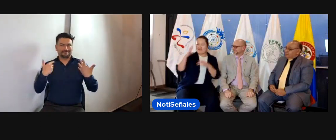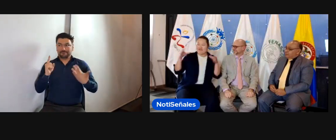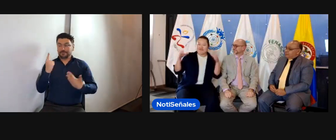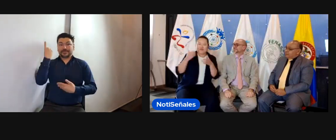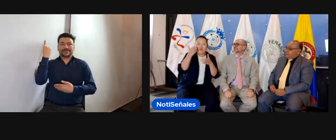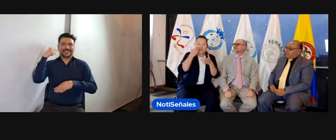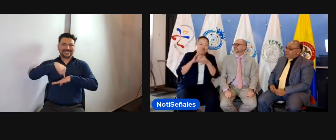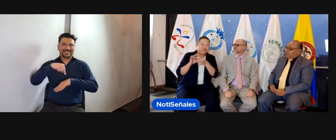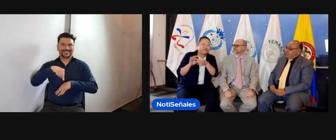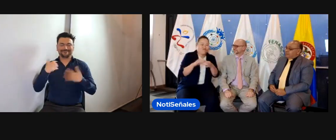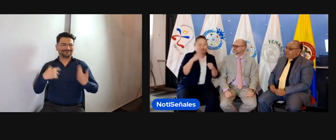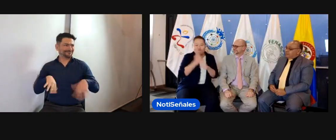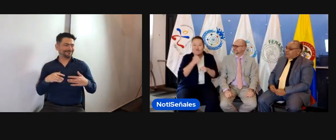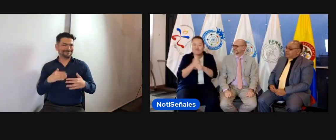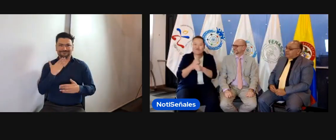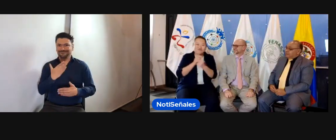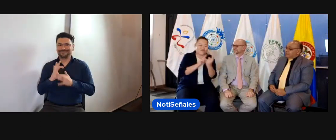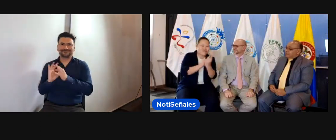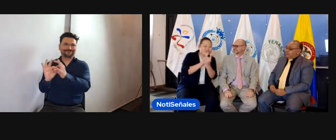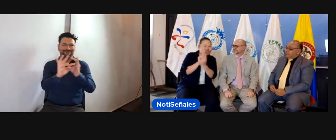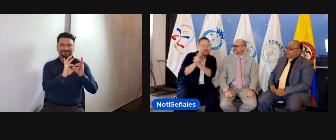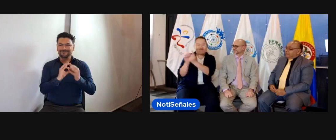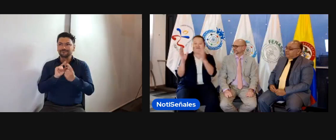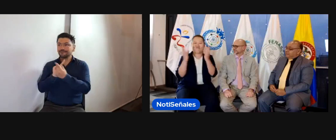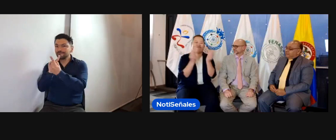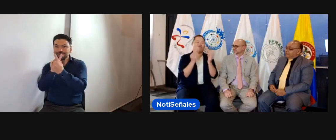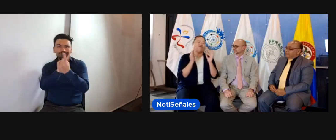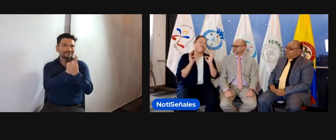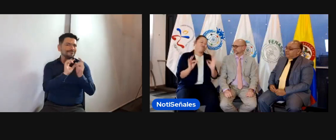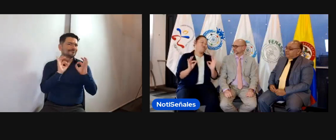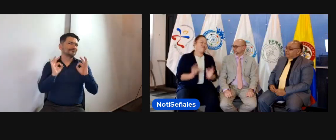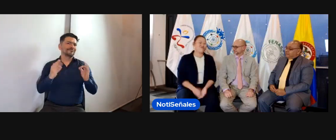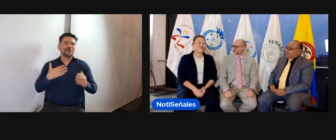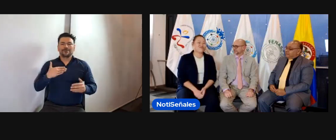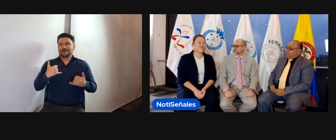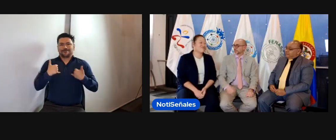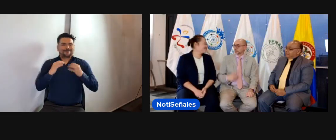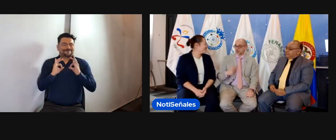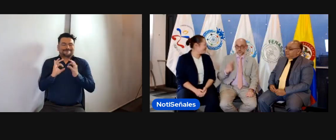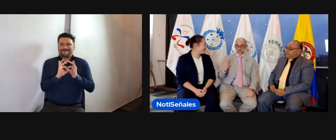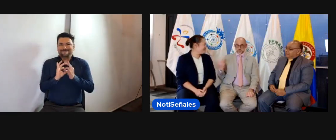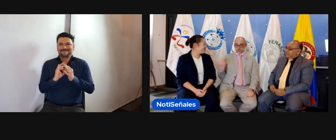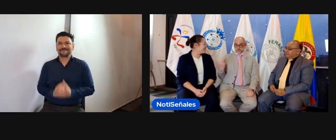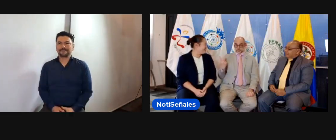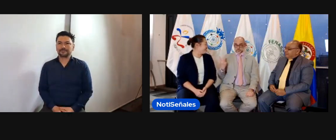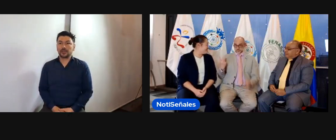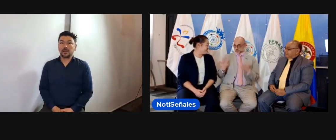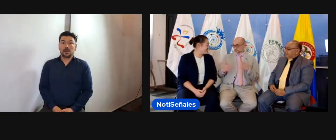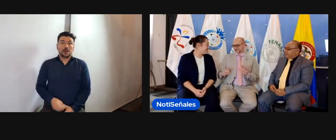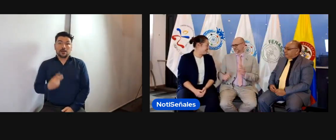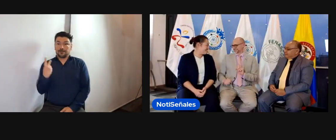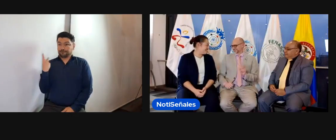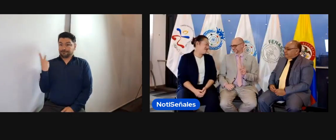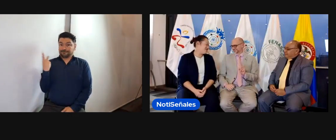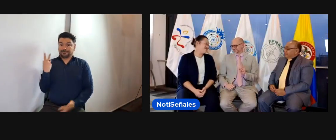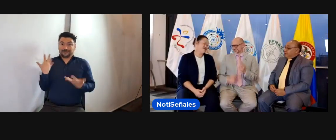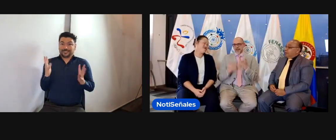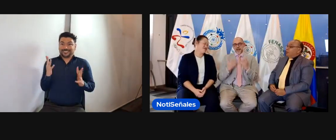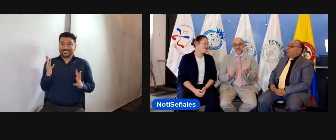WFD. La verdad también, igual que Joe, me pone muy contenta de estar con ustedes en este momento. Y sí, no solamente